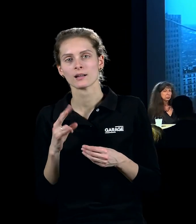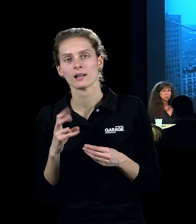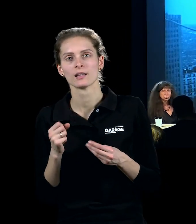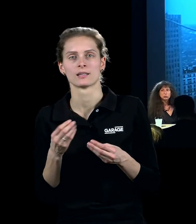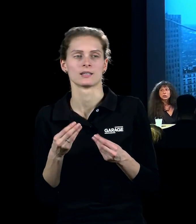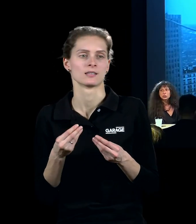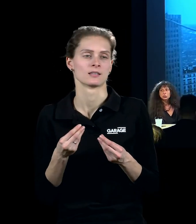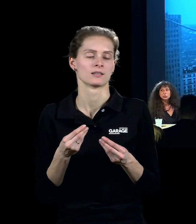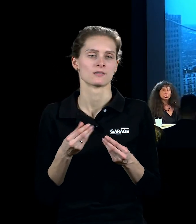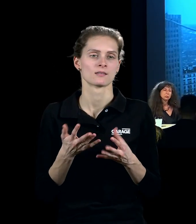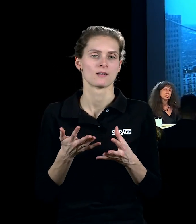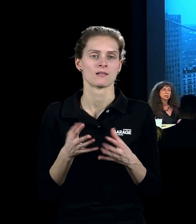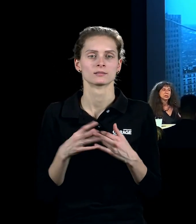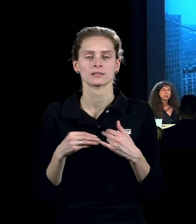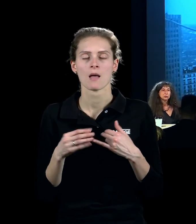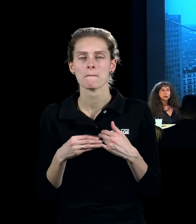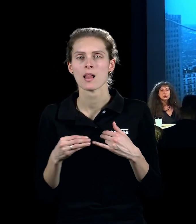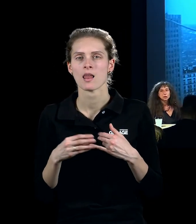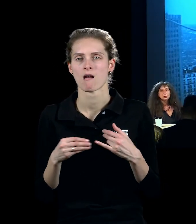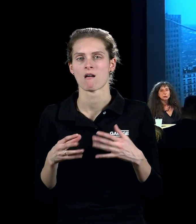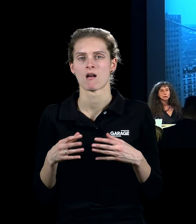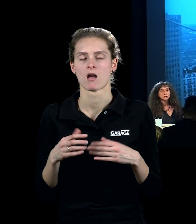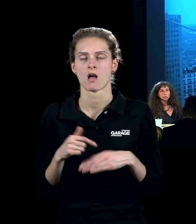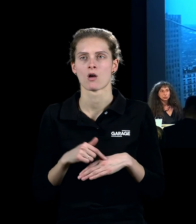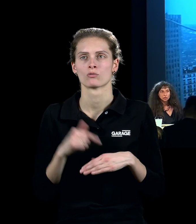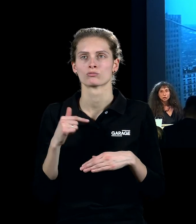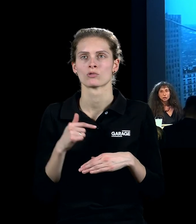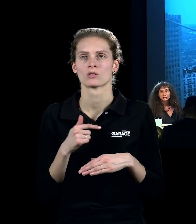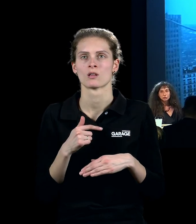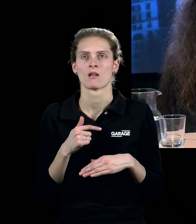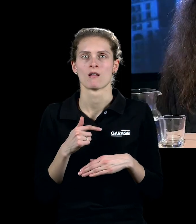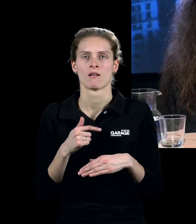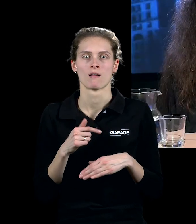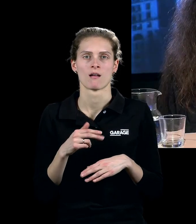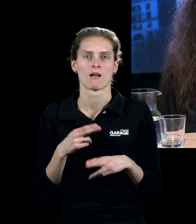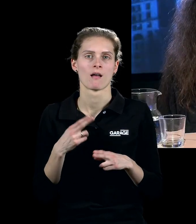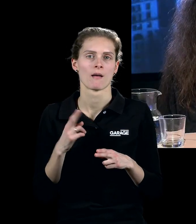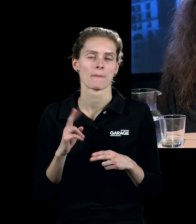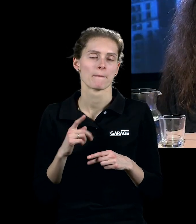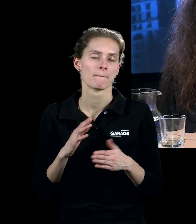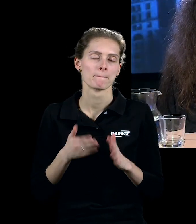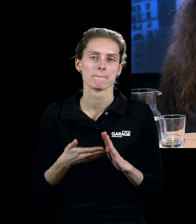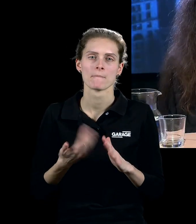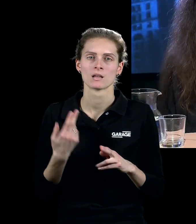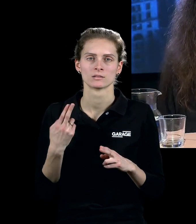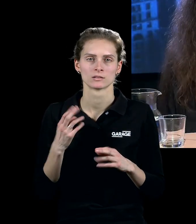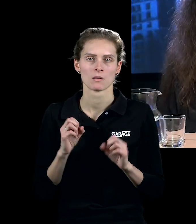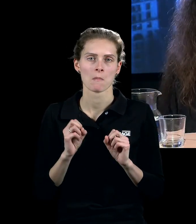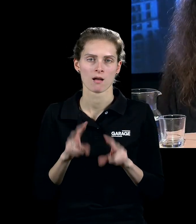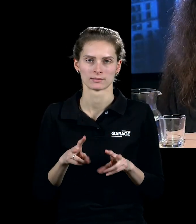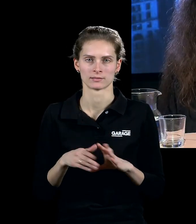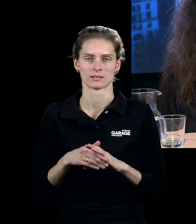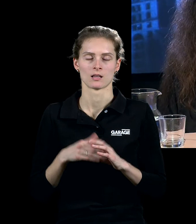и ощущение безопасности, что это траншея во время войны, куда ты можешь прятаться от